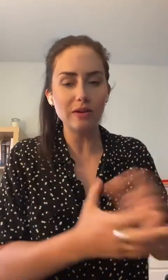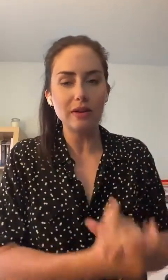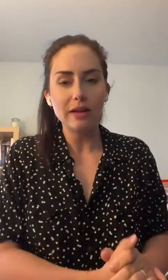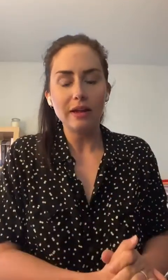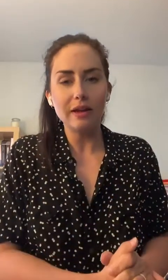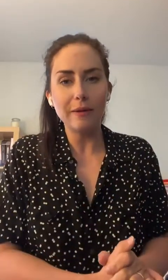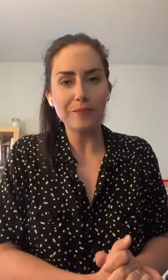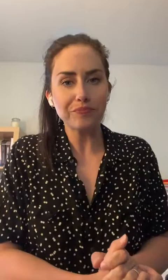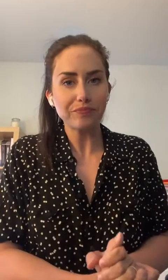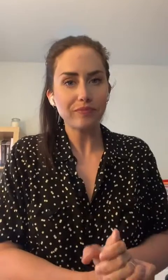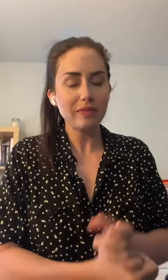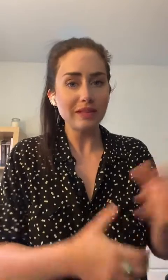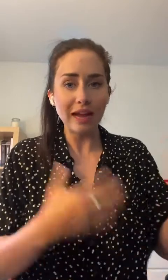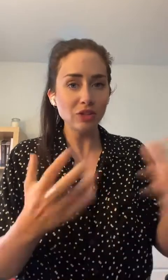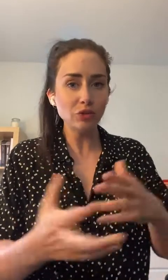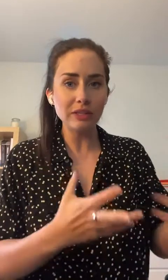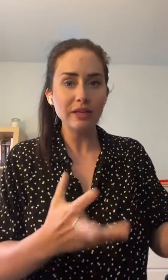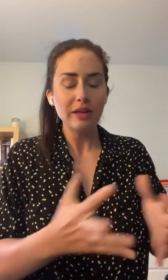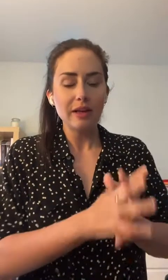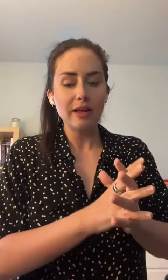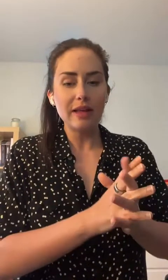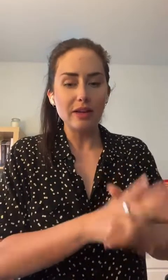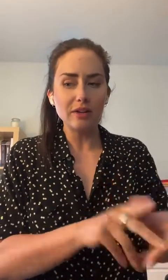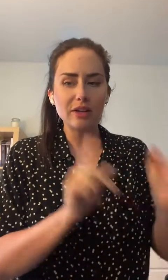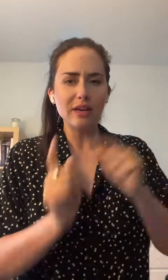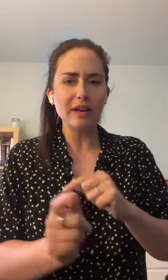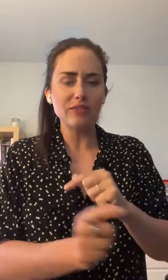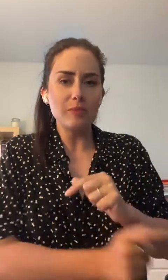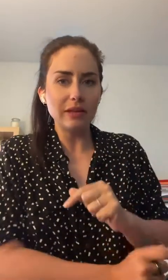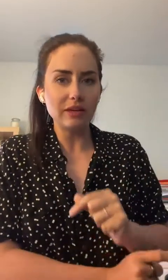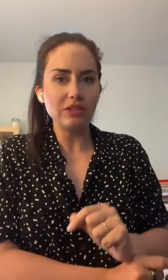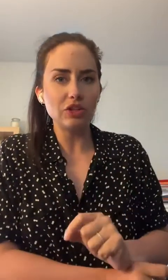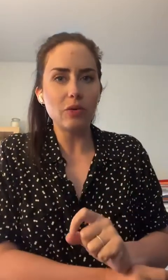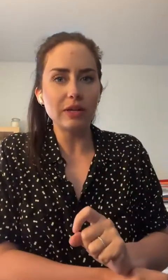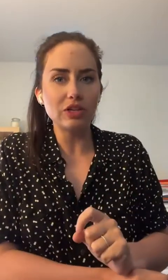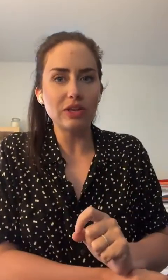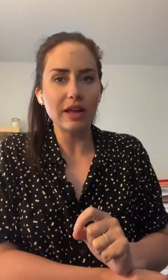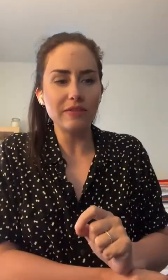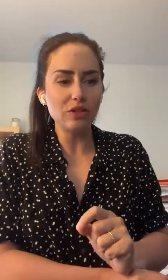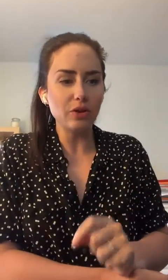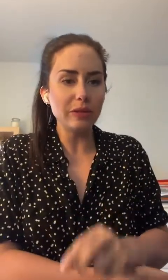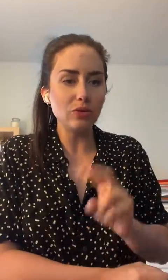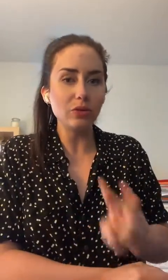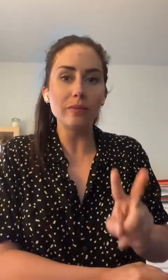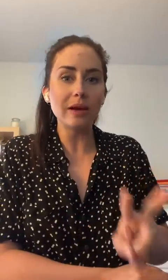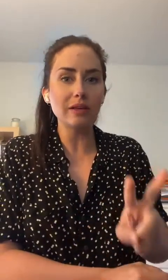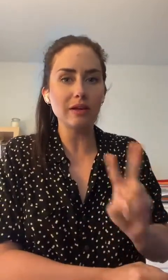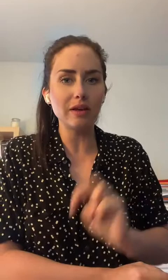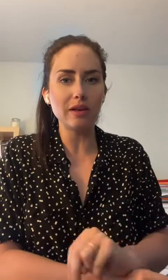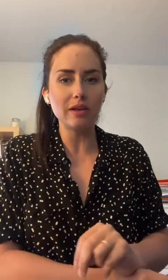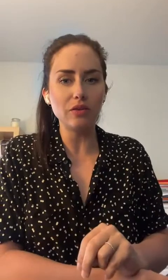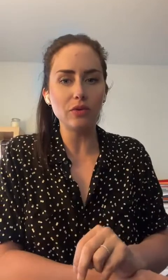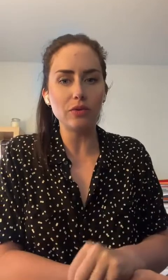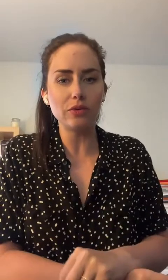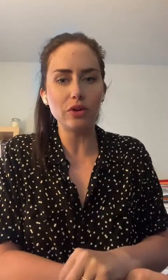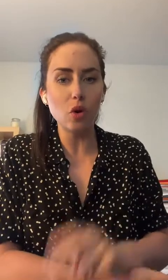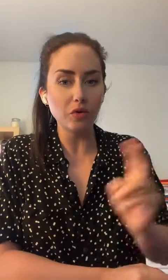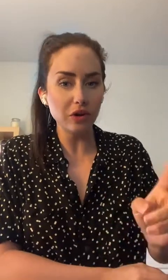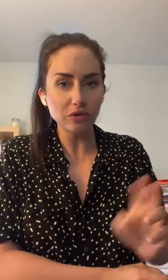ajoutés. D'ailleurs, dans le live du mercredi, je crois que j'en avais nommé deux marques, dans le fond, de confiance,